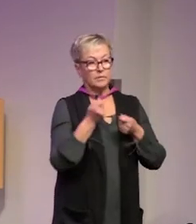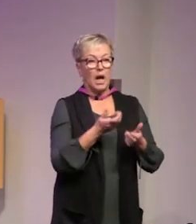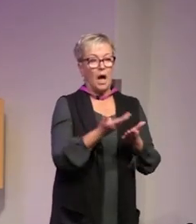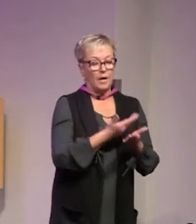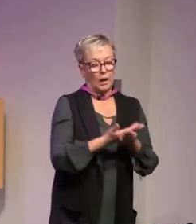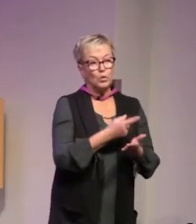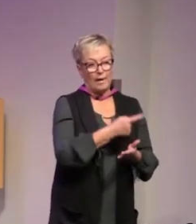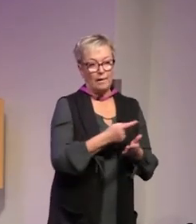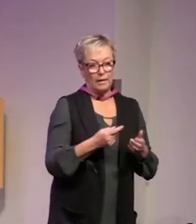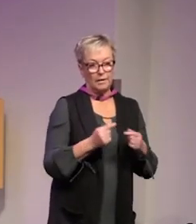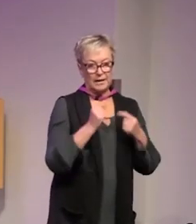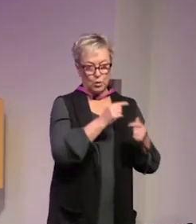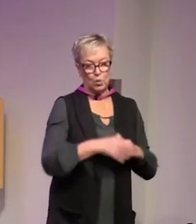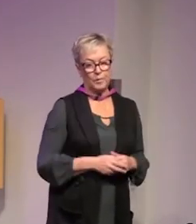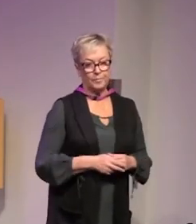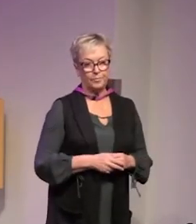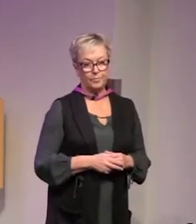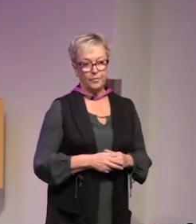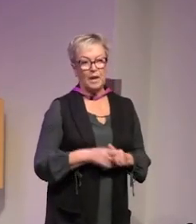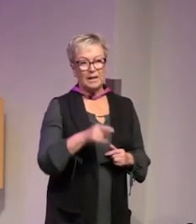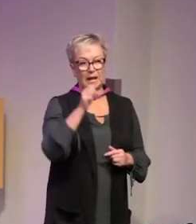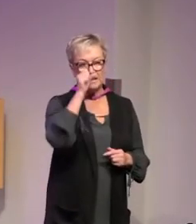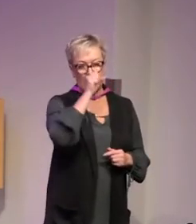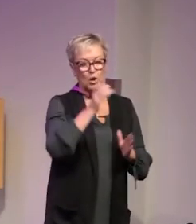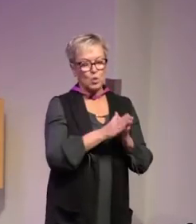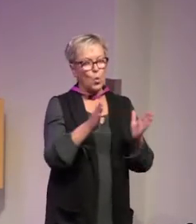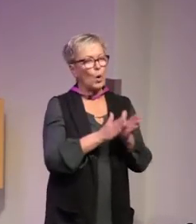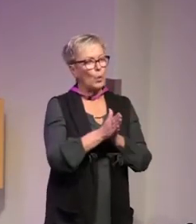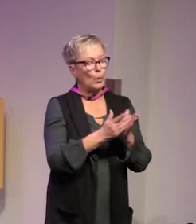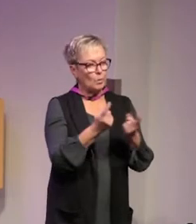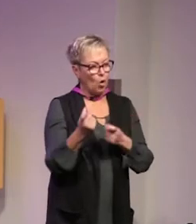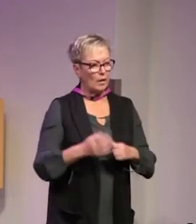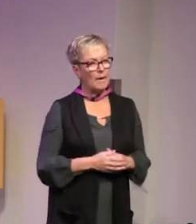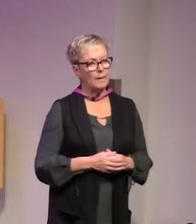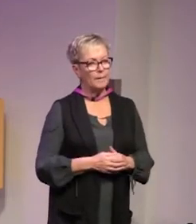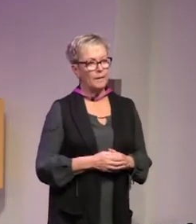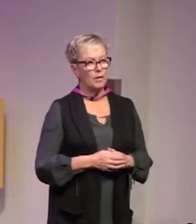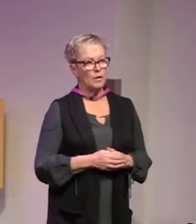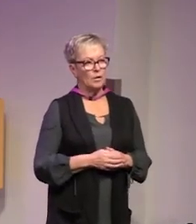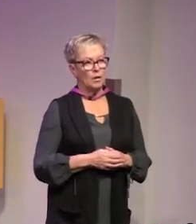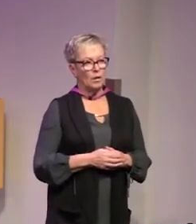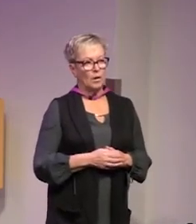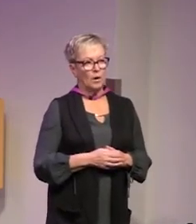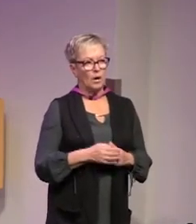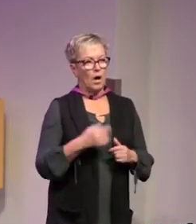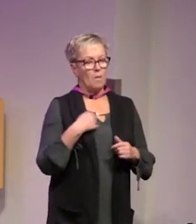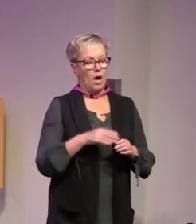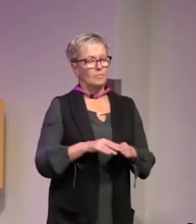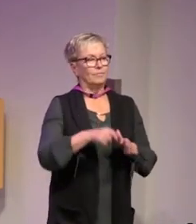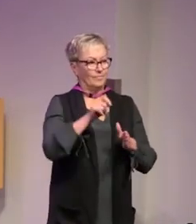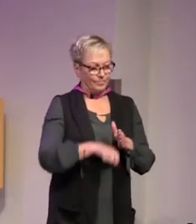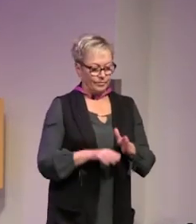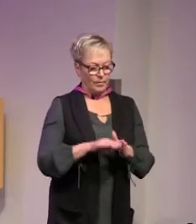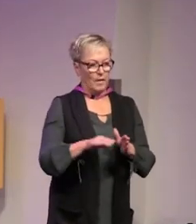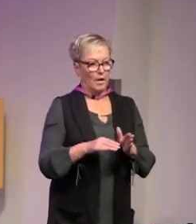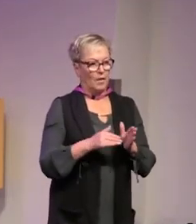nationell liksom diskussion hur det här ser ut så det är jättestora utmaningar så det kommer ju ner vi pratar mycket om att ta